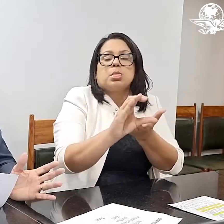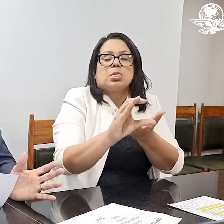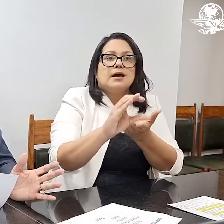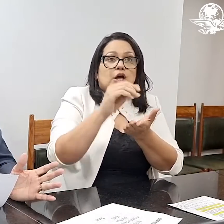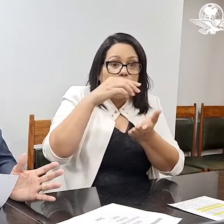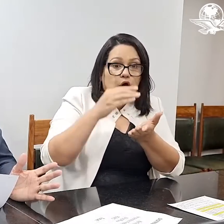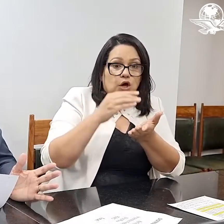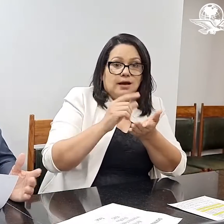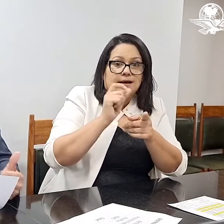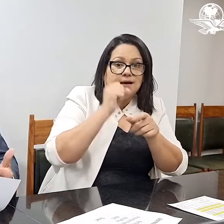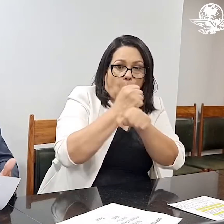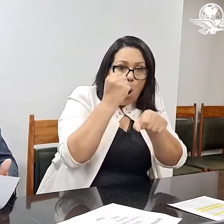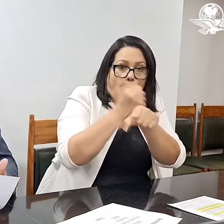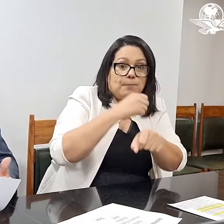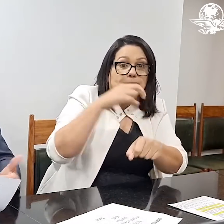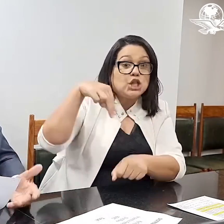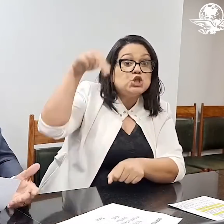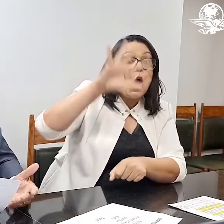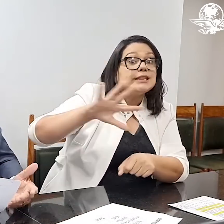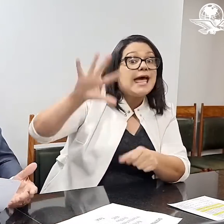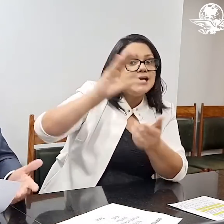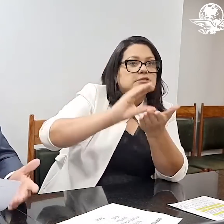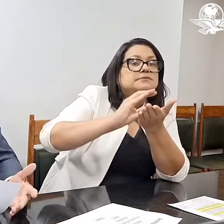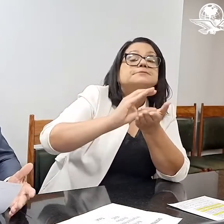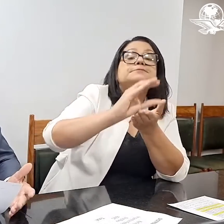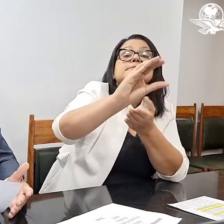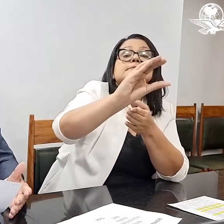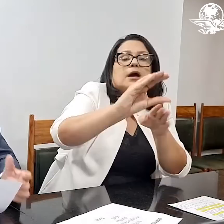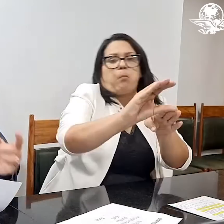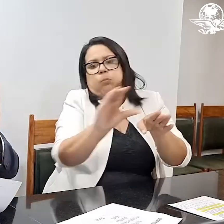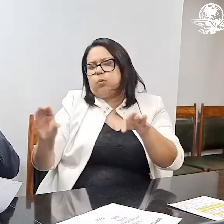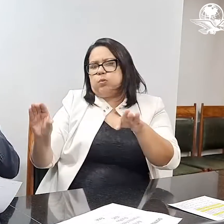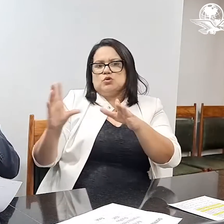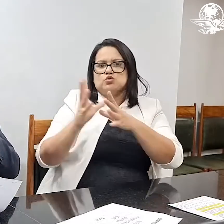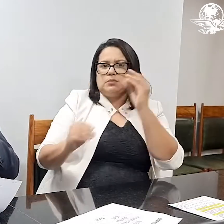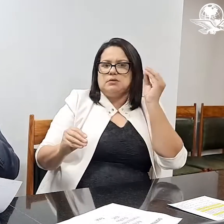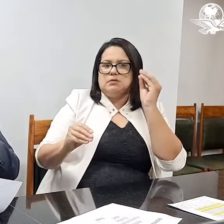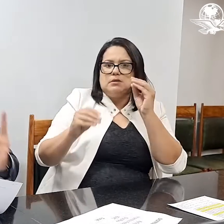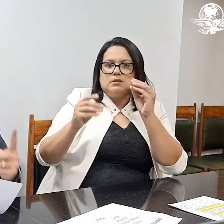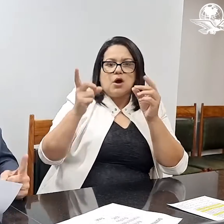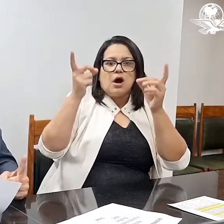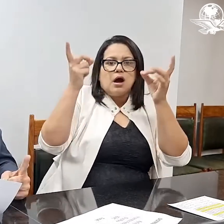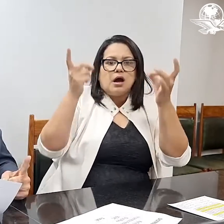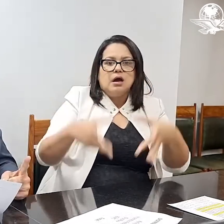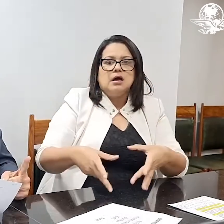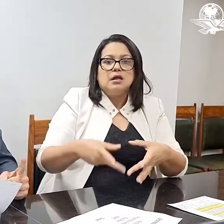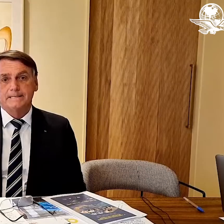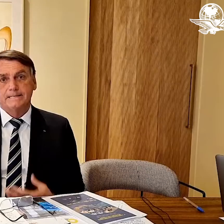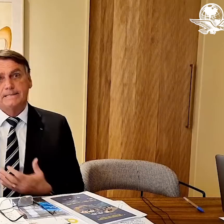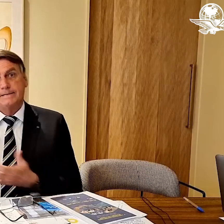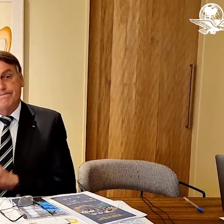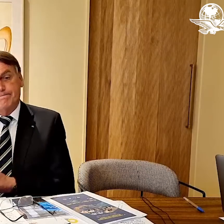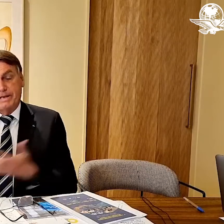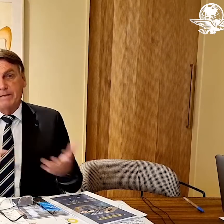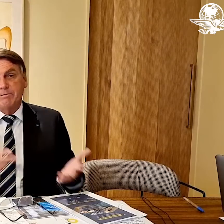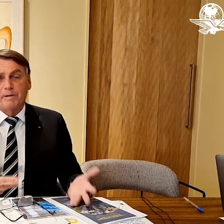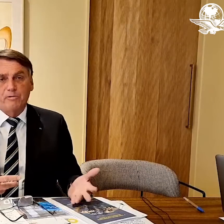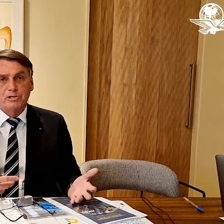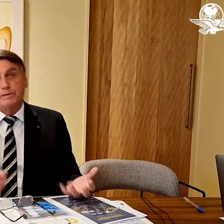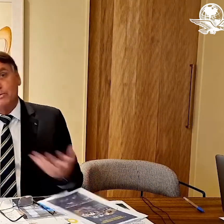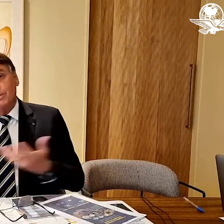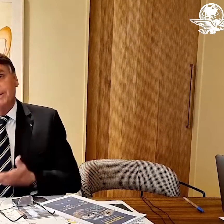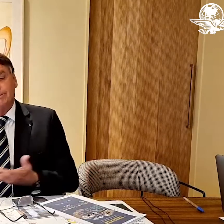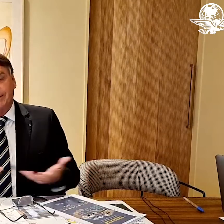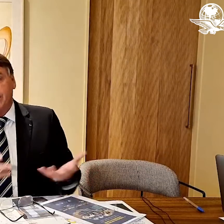que han caído en las garras del comunismo, al que sostiene que Lula llevaría a Brasil en caso de que se imponga en octubre. A mediados del año